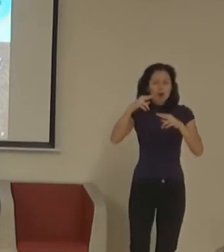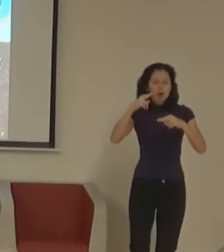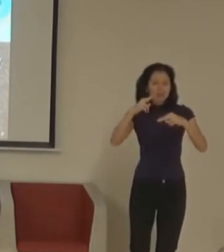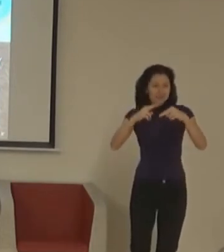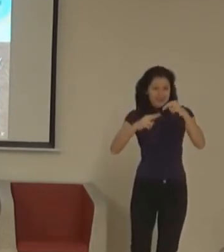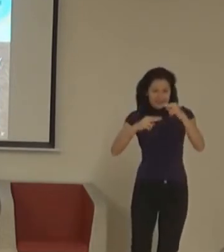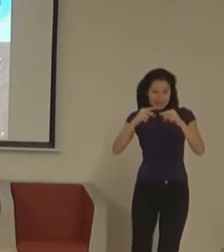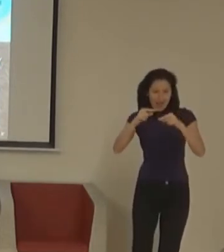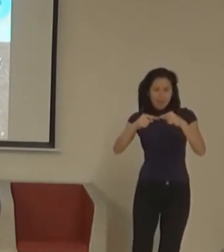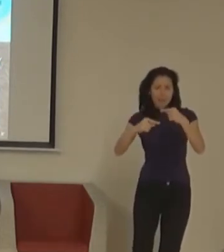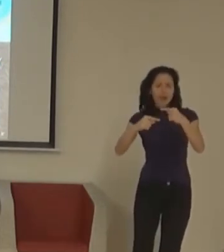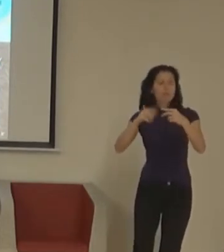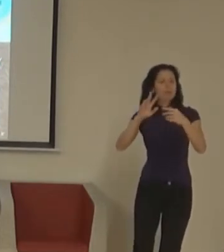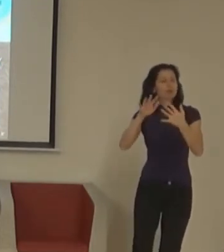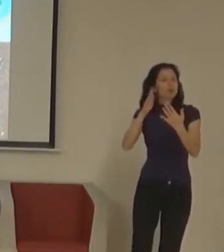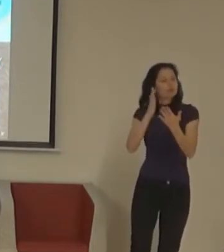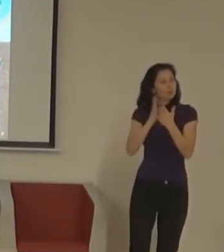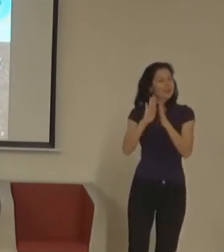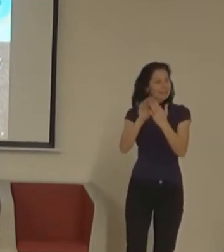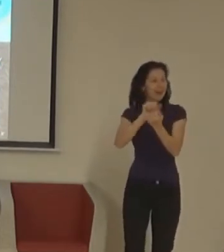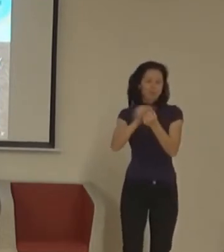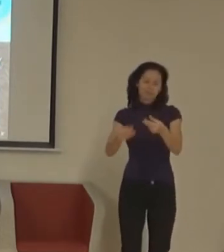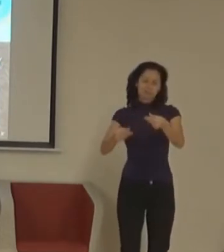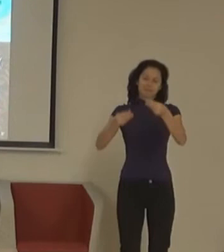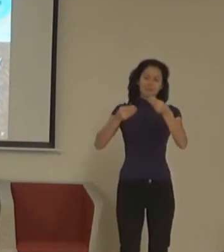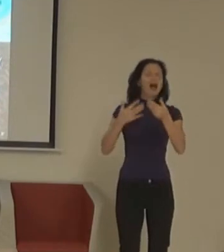knize tady těma postupnýma krokama.